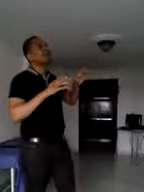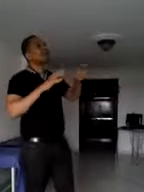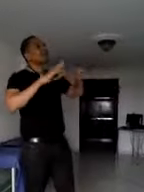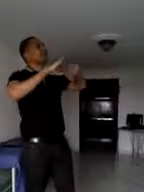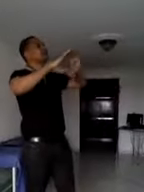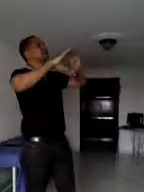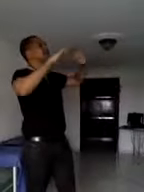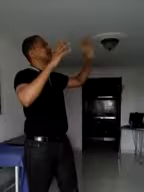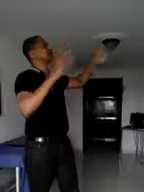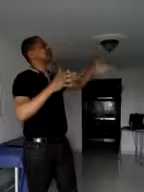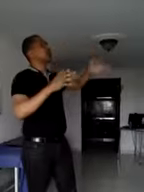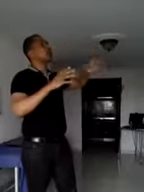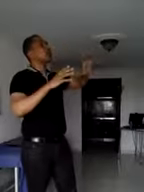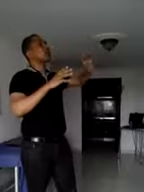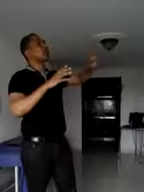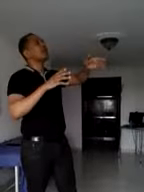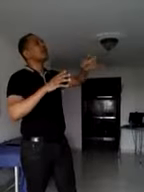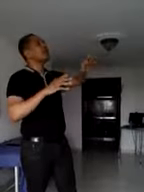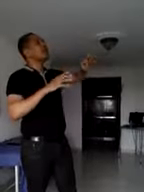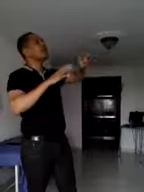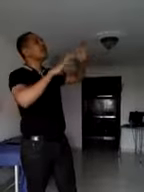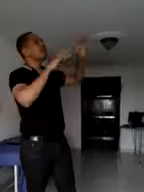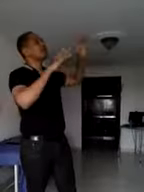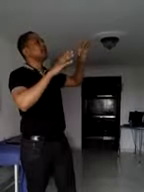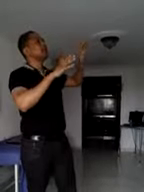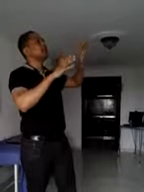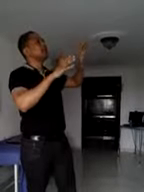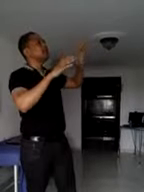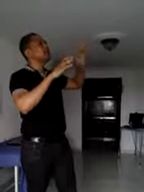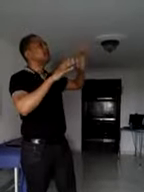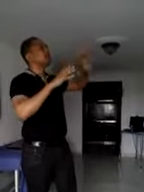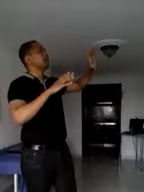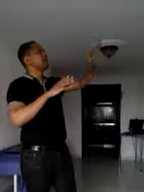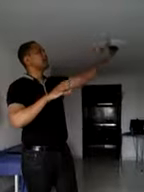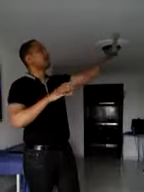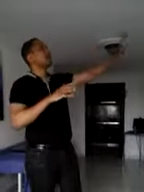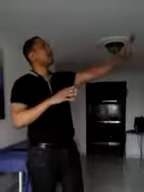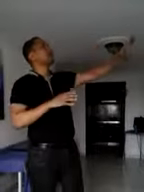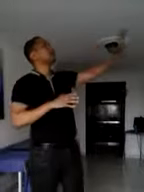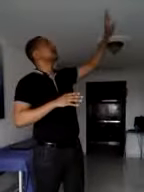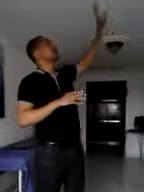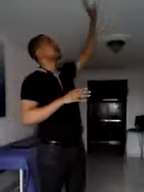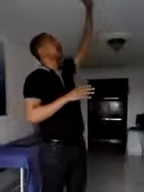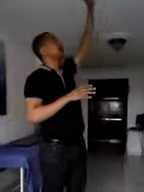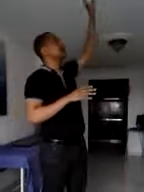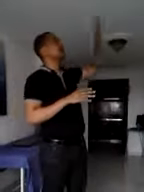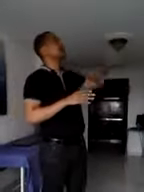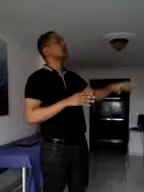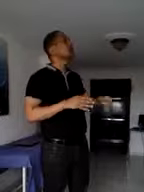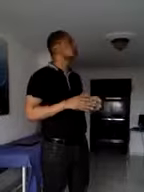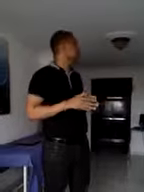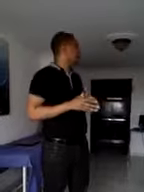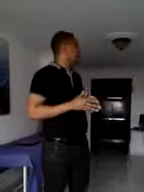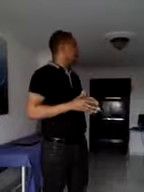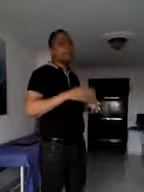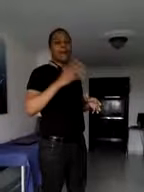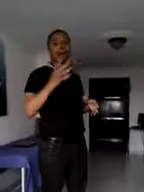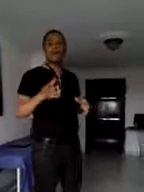decorar un espacio, es un reventimiento de fibra de bambú que permite decorar un espacio ya sea pared o techo. El panel viene